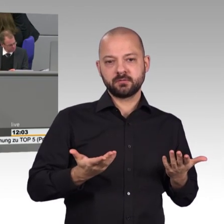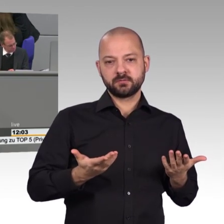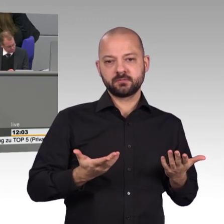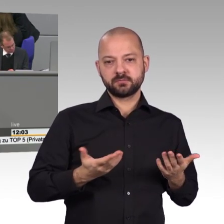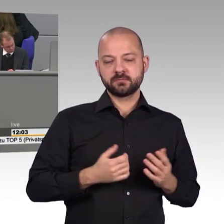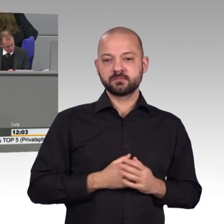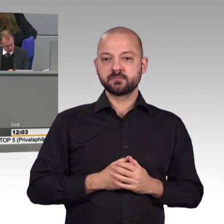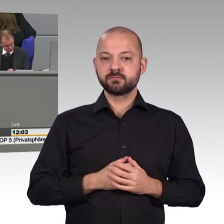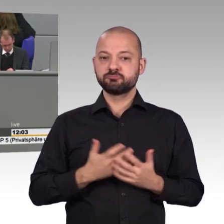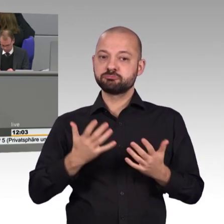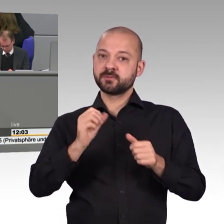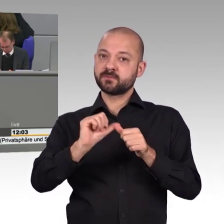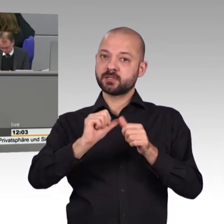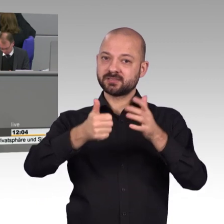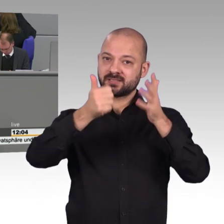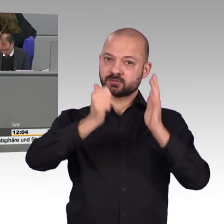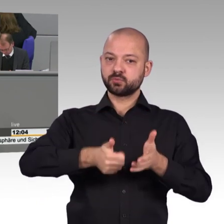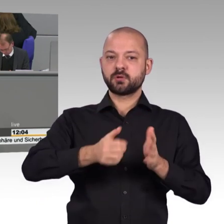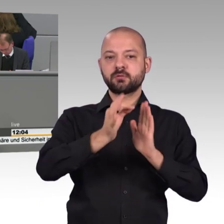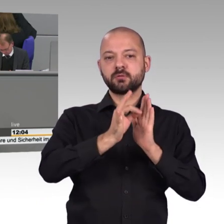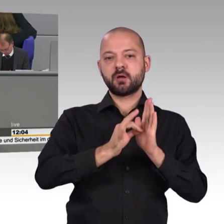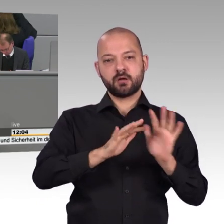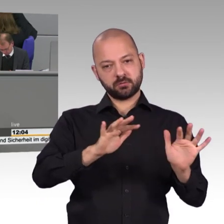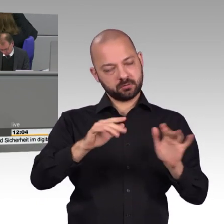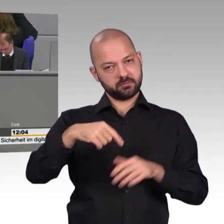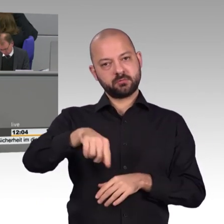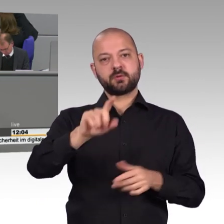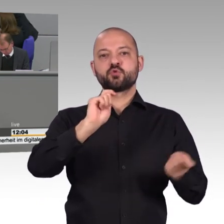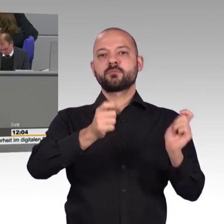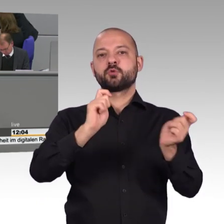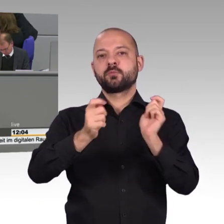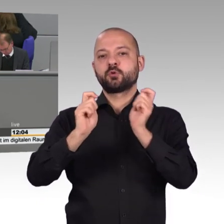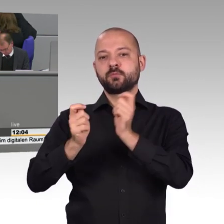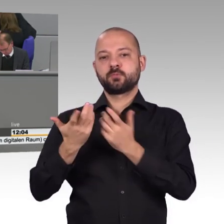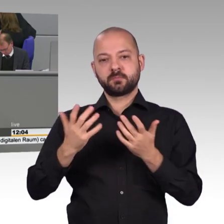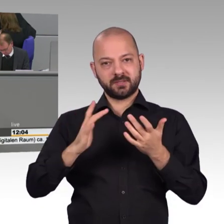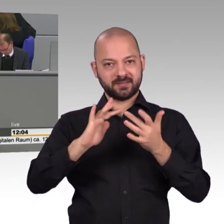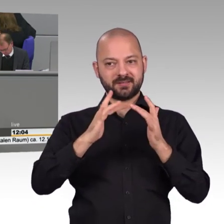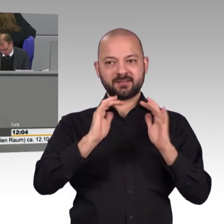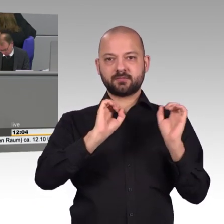in die Sicherheit der Kommunikationswege. Ein Großteil der Verfahren betrifft kommunale